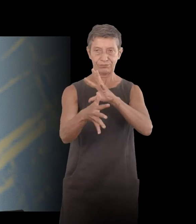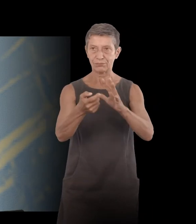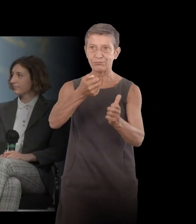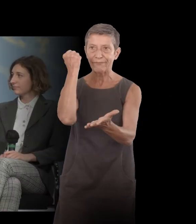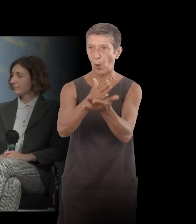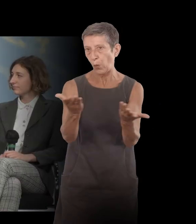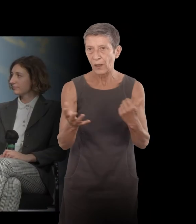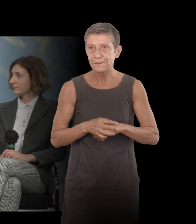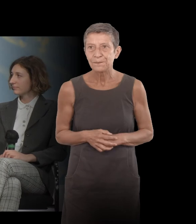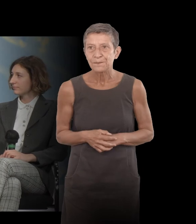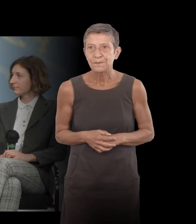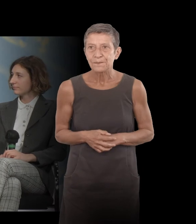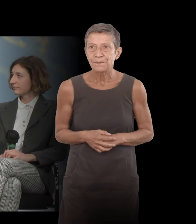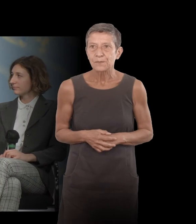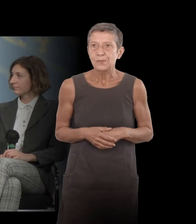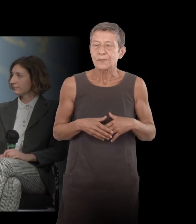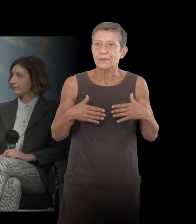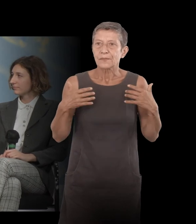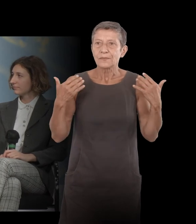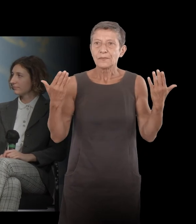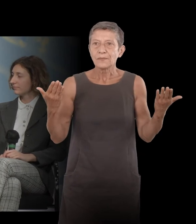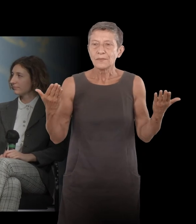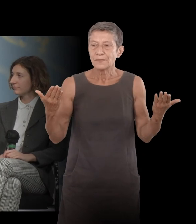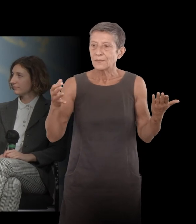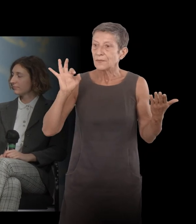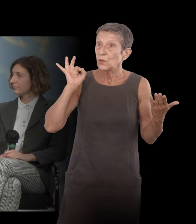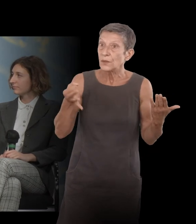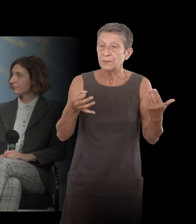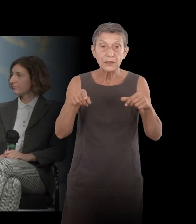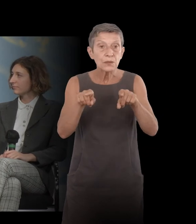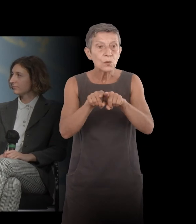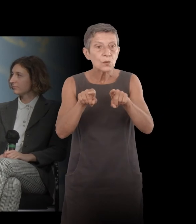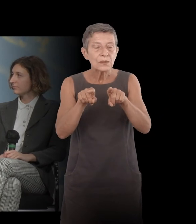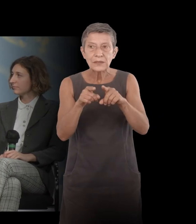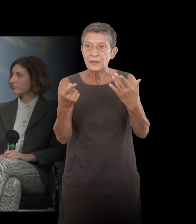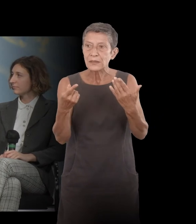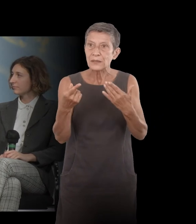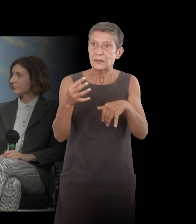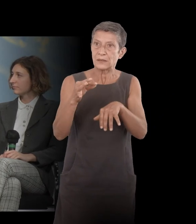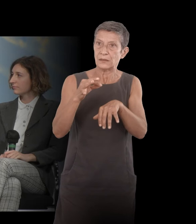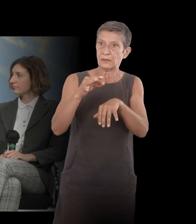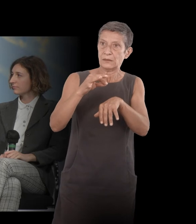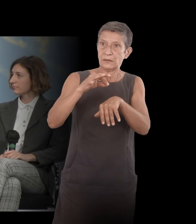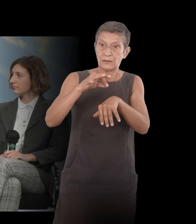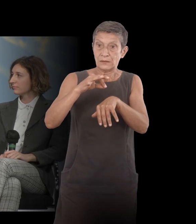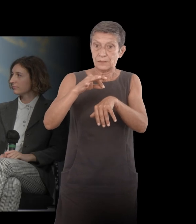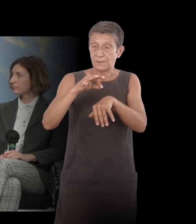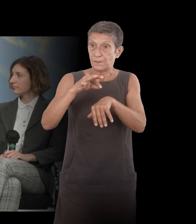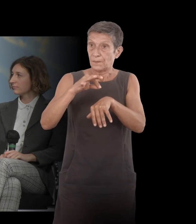Et il y a aussi une forme d'exaltation dans la maladie, de conscience, que ça fait vivre quelque part un petit peu plus